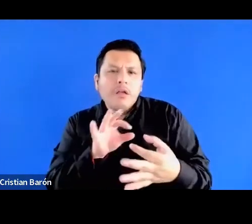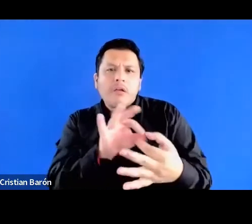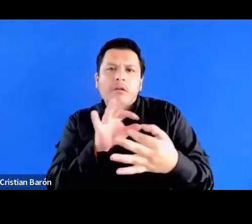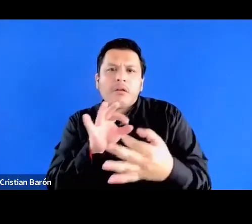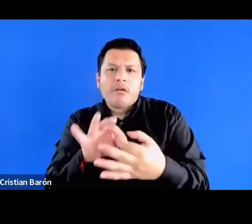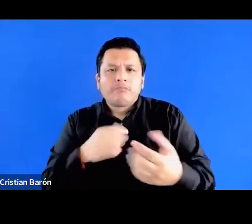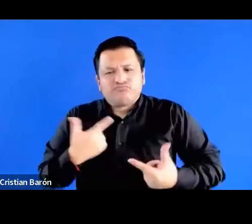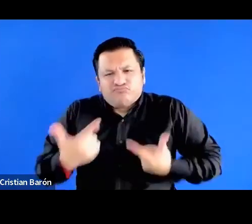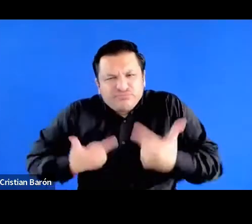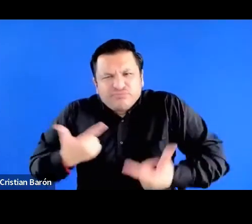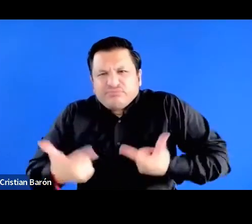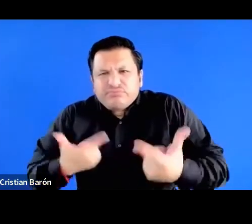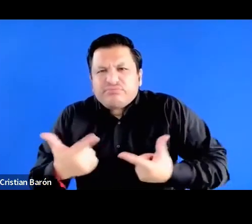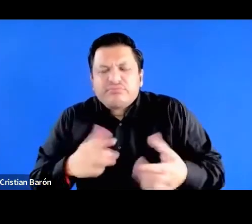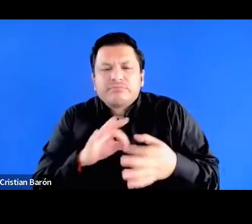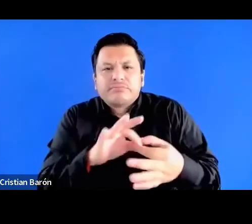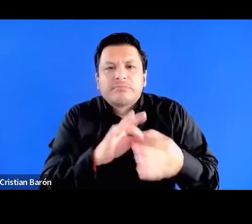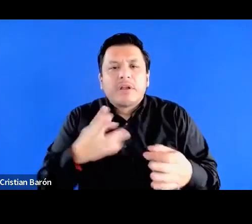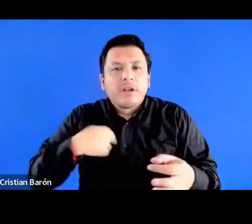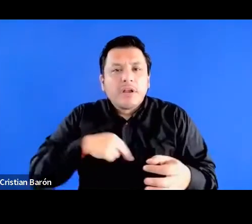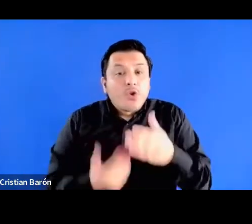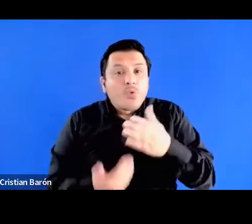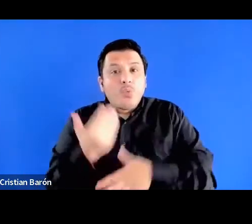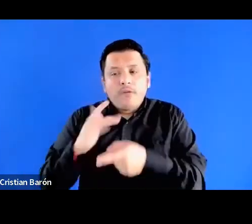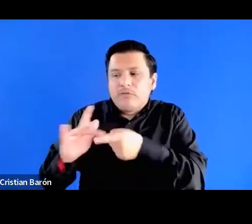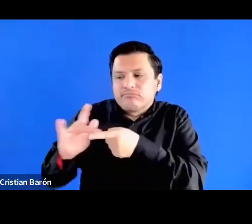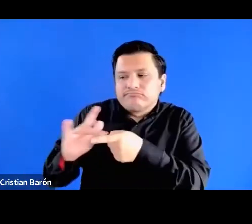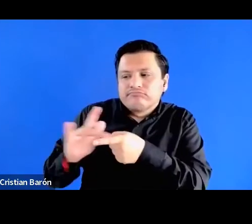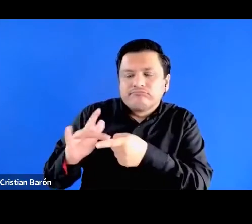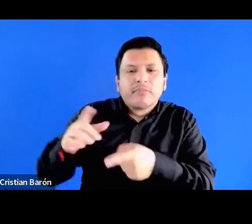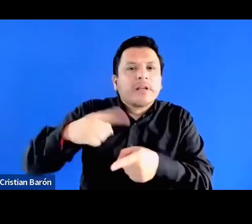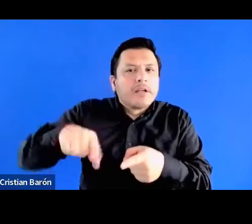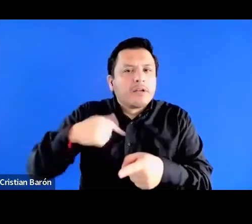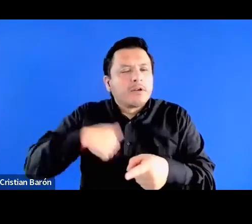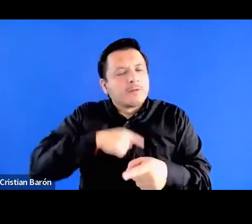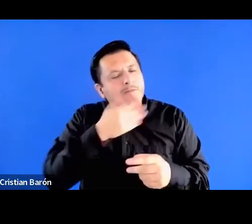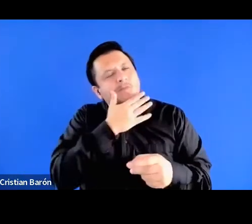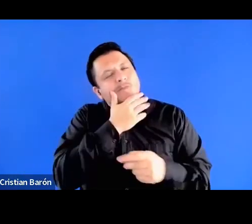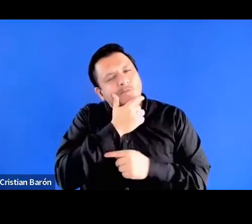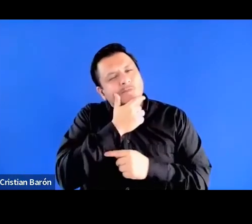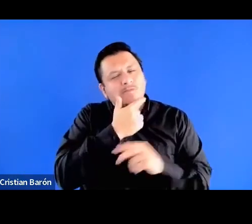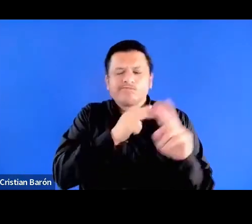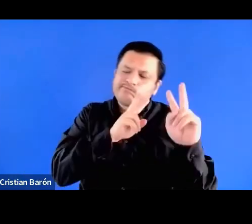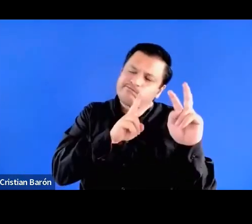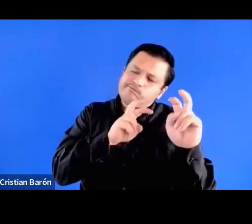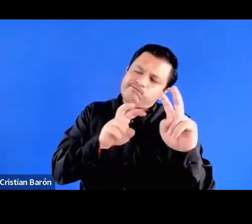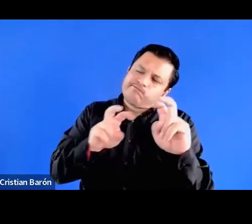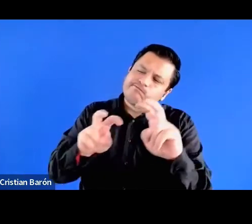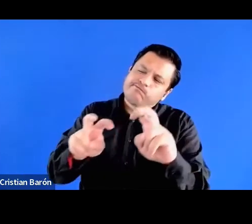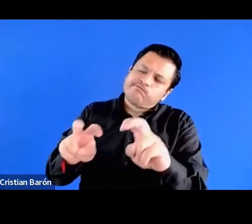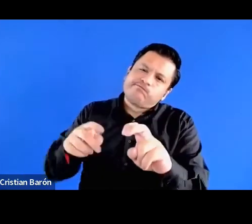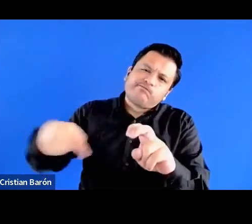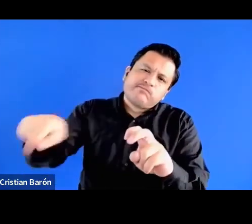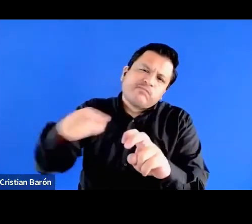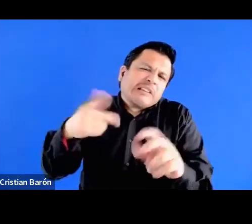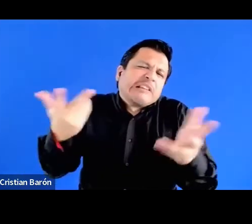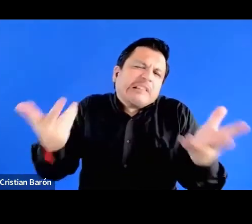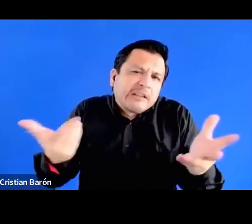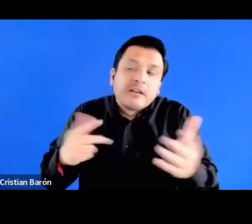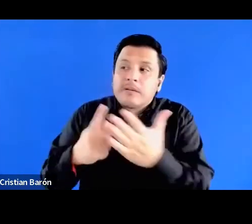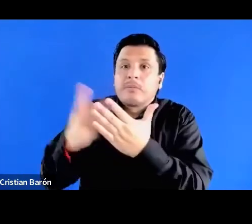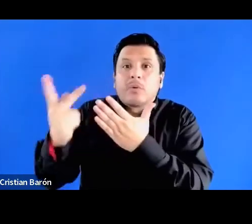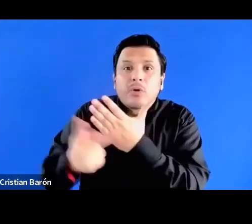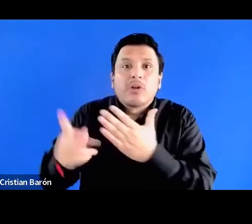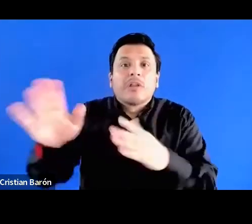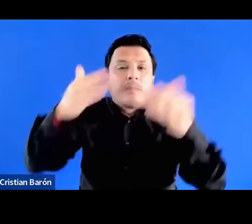luchas diversas. Estas nuevas prácticas nos estimulan a seguir indagando sobre el significado de los proyectos de democracia